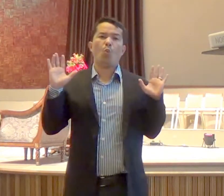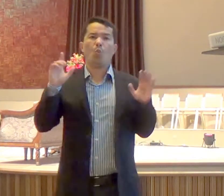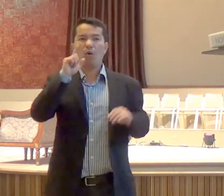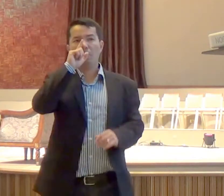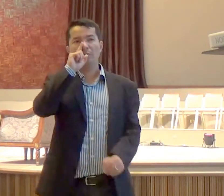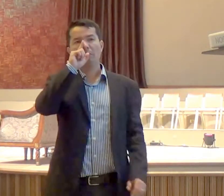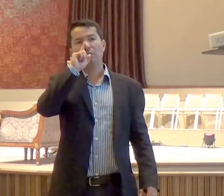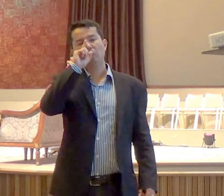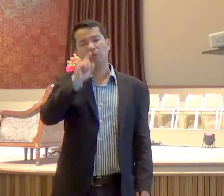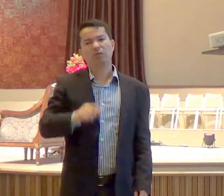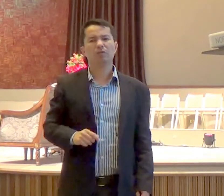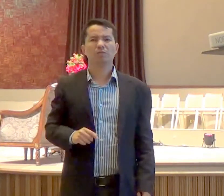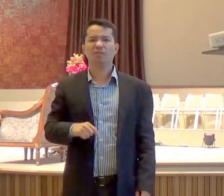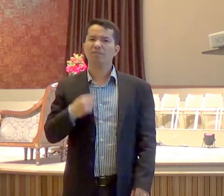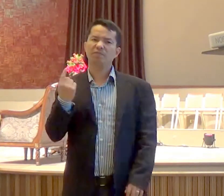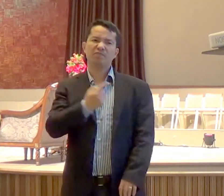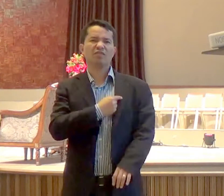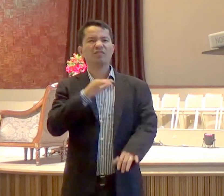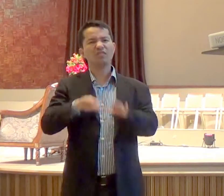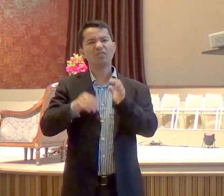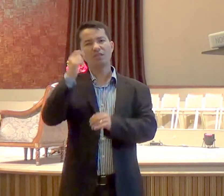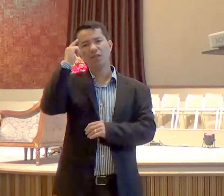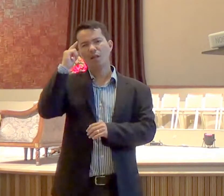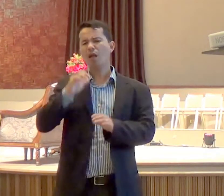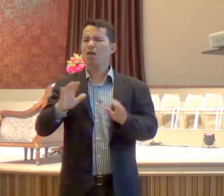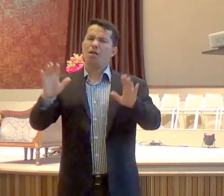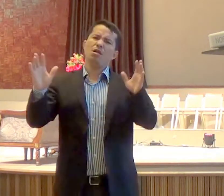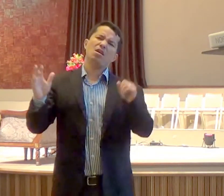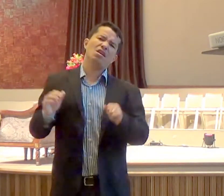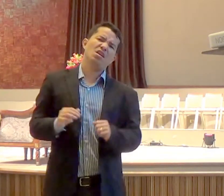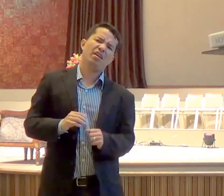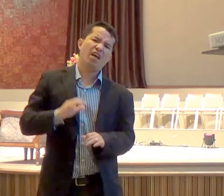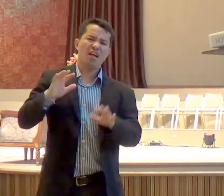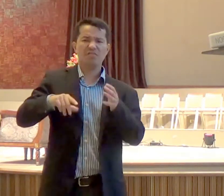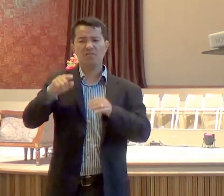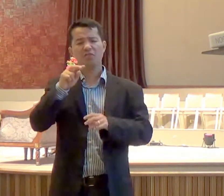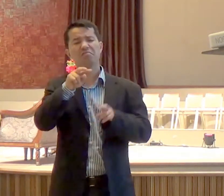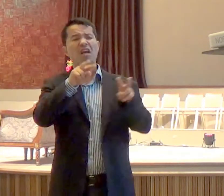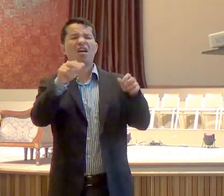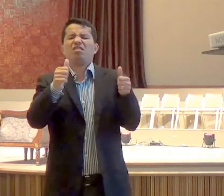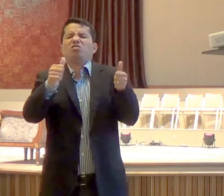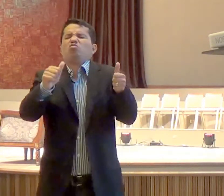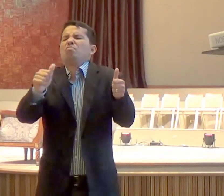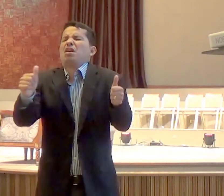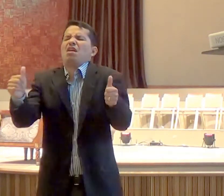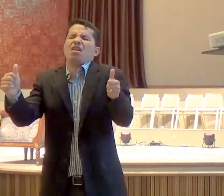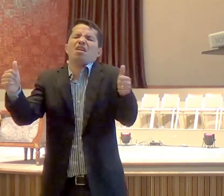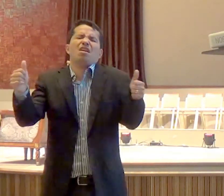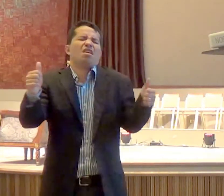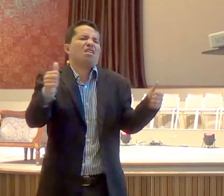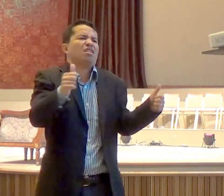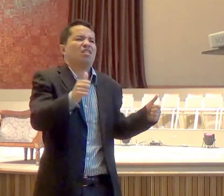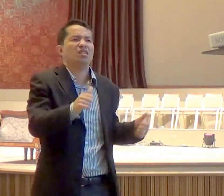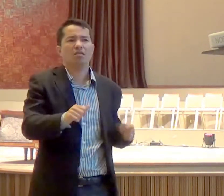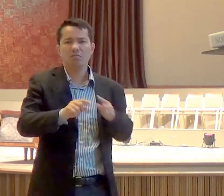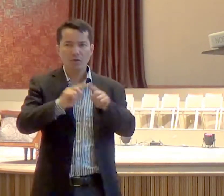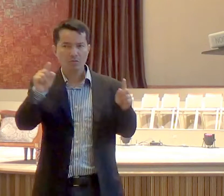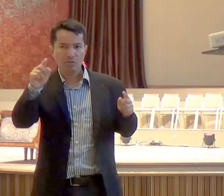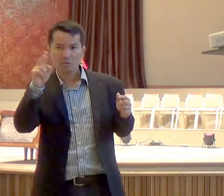nós achamos que as coisas vão bem, porque, aparentemente vão bem, você já sondou as escrituras, para saber aquilo que